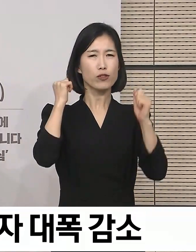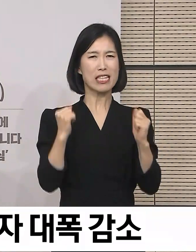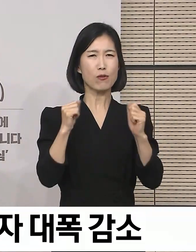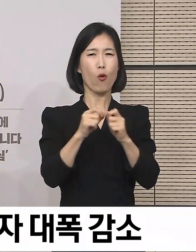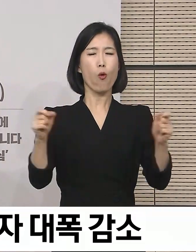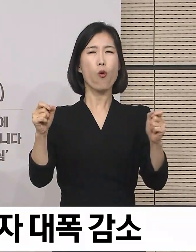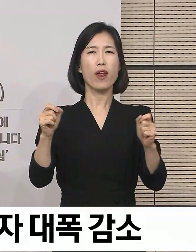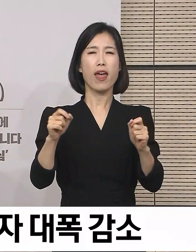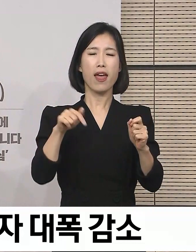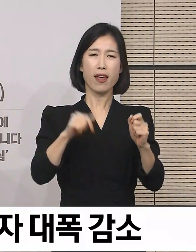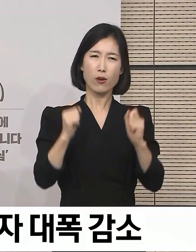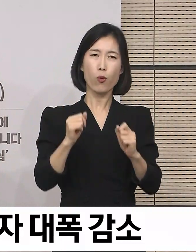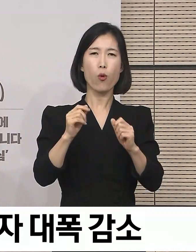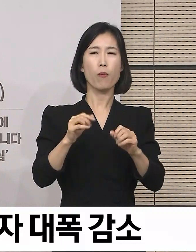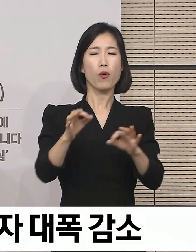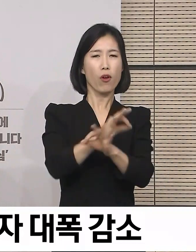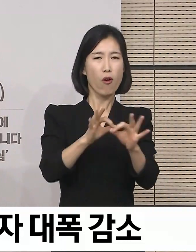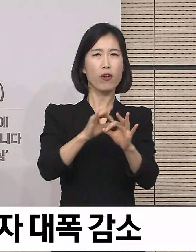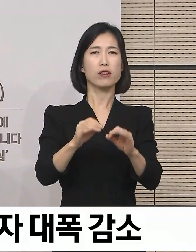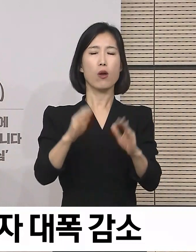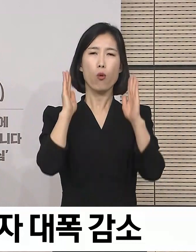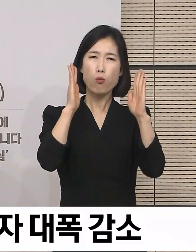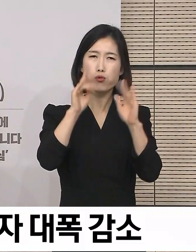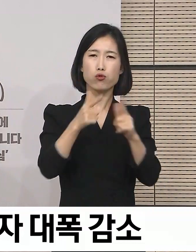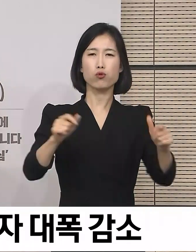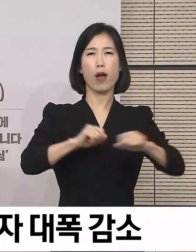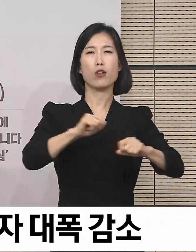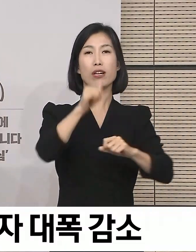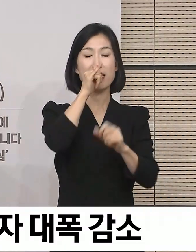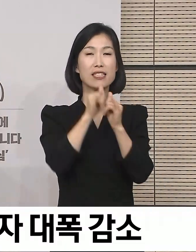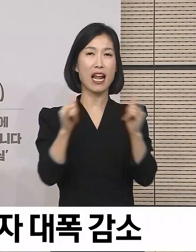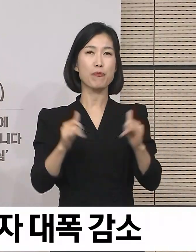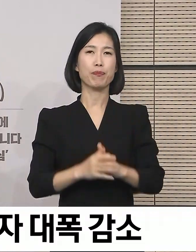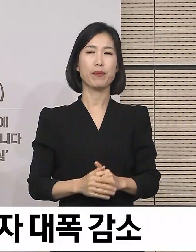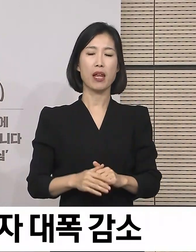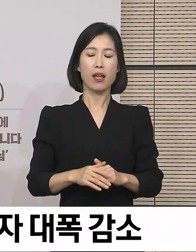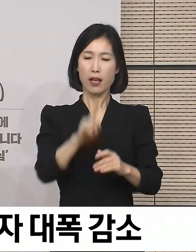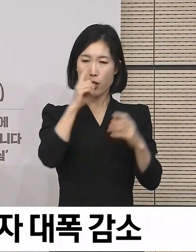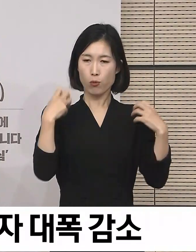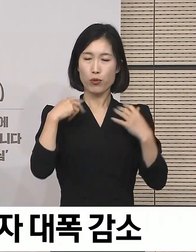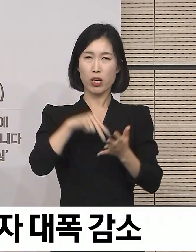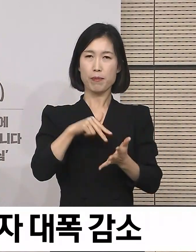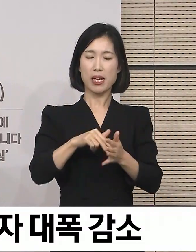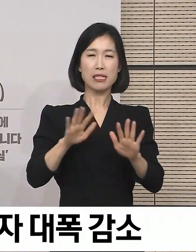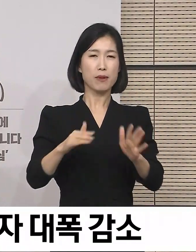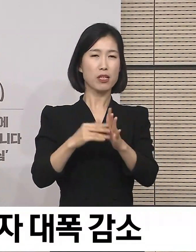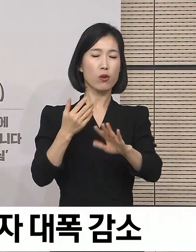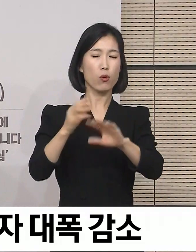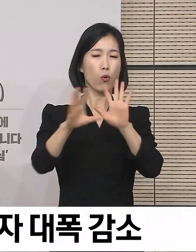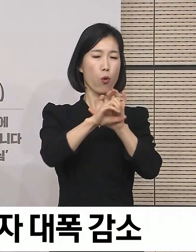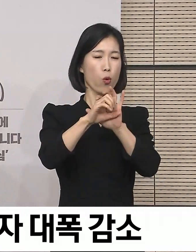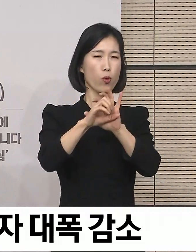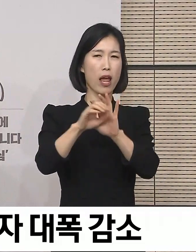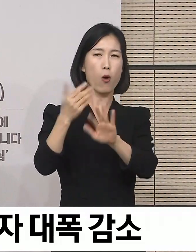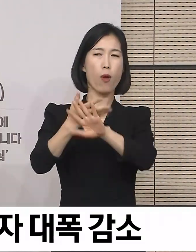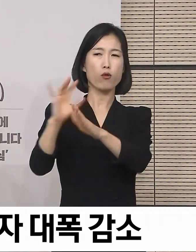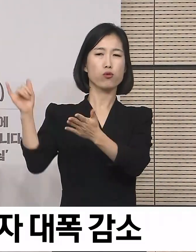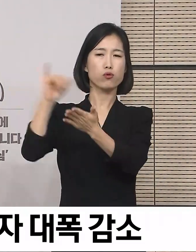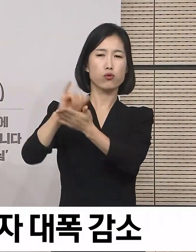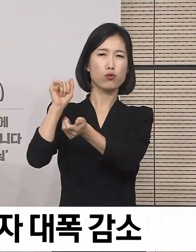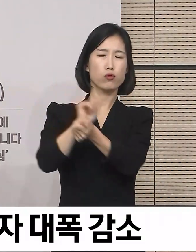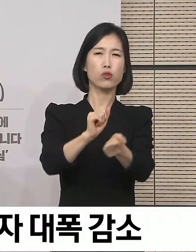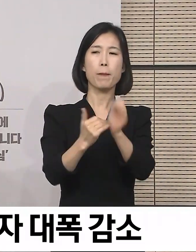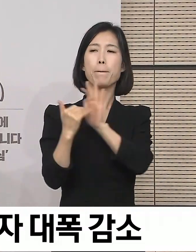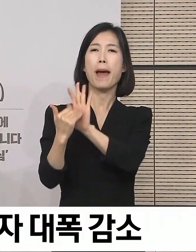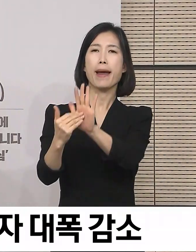사회, 경제 활동을 하고 계신 분들입니다. 정부는 그간 코로나19의 해외 유입 차단을 위해 4월 1일부터